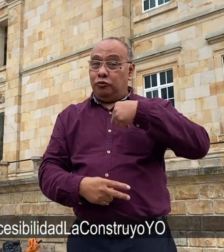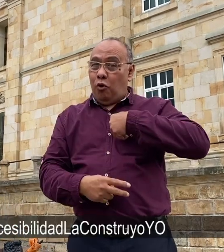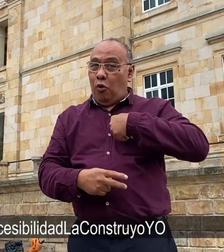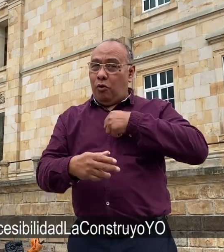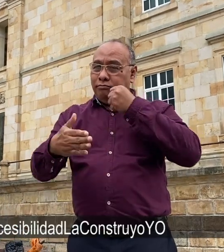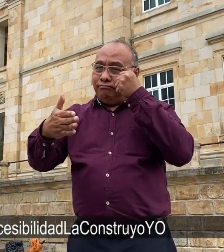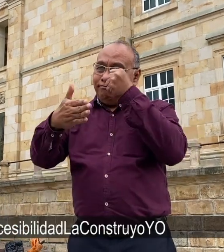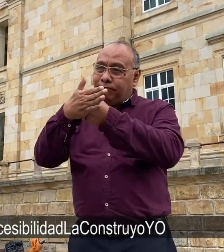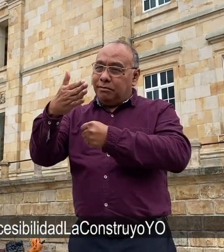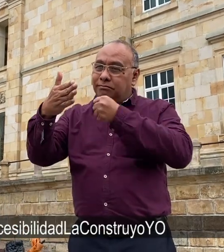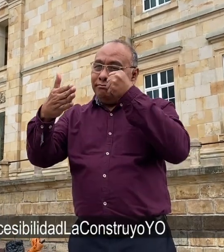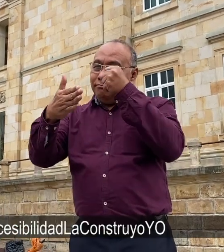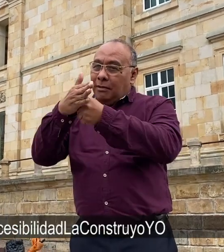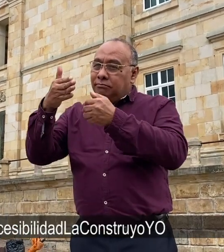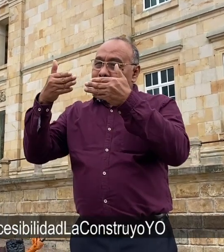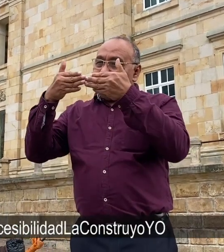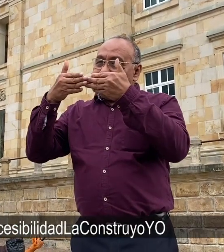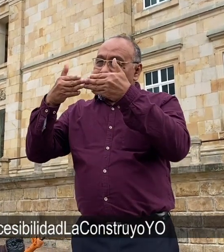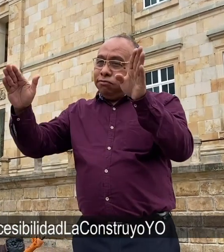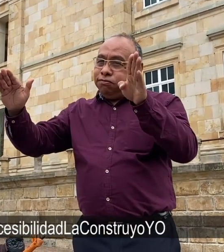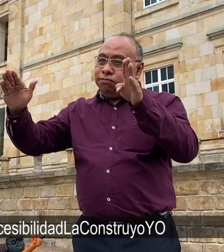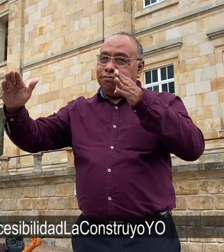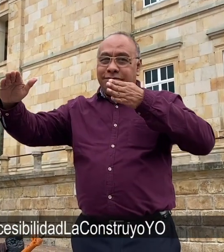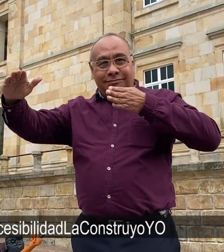Hashtag la accesibilidad la construyo yo.